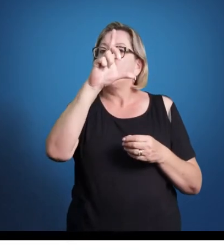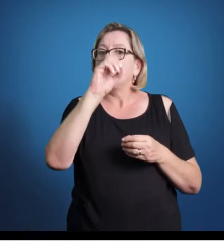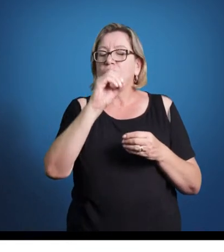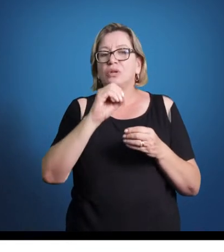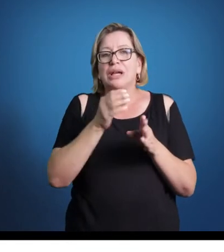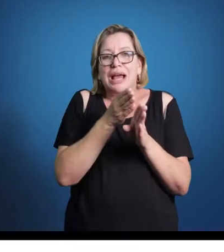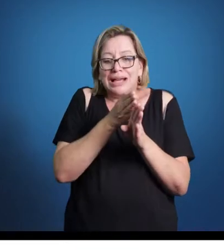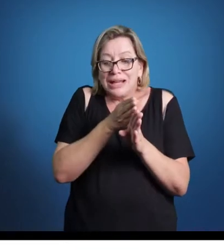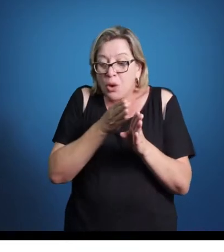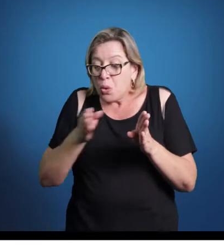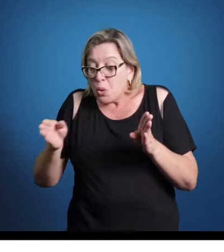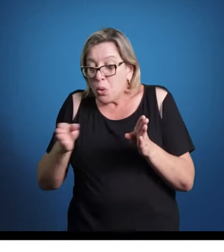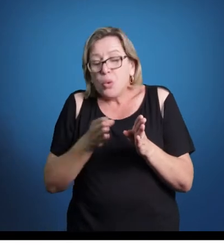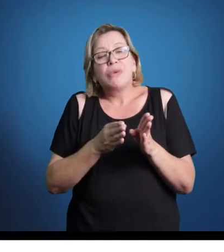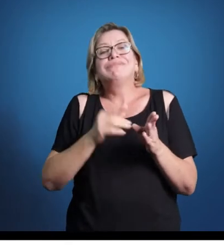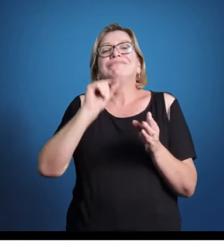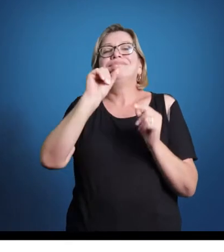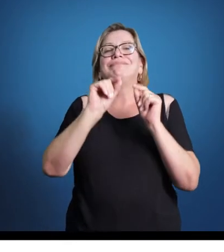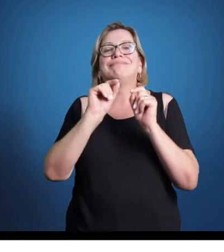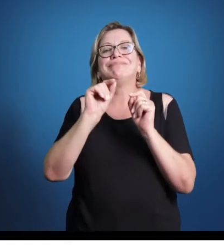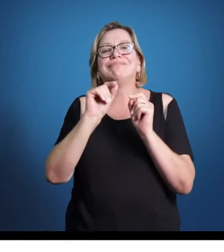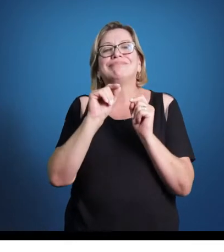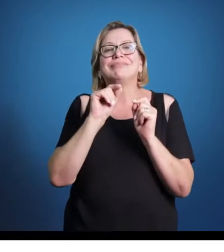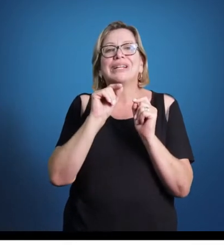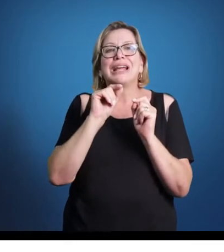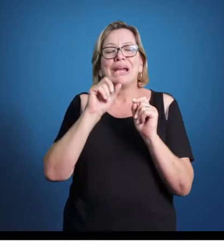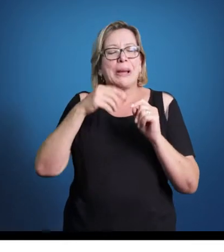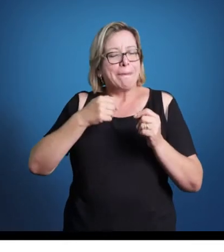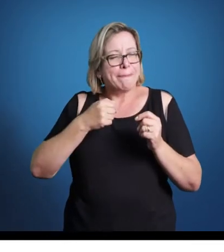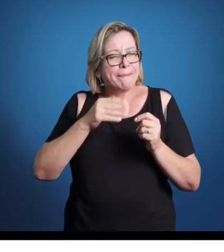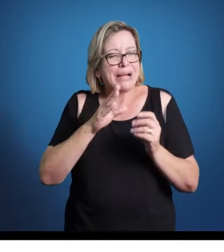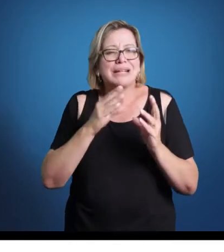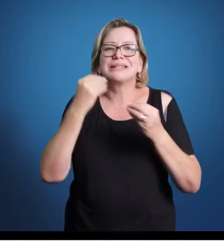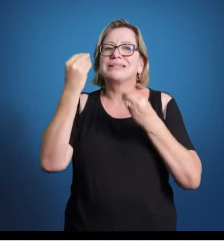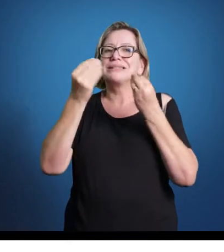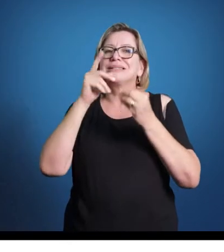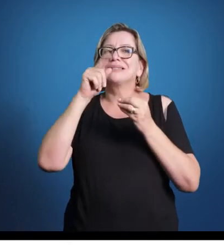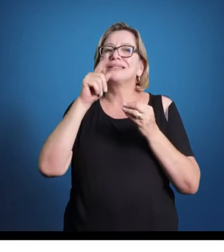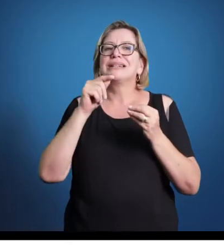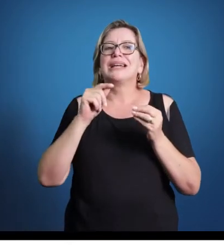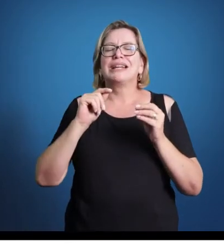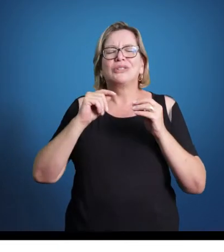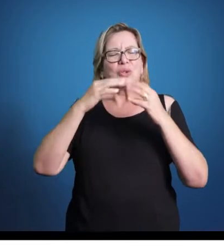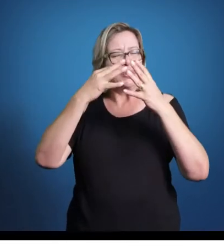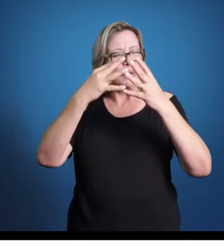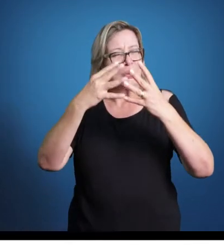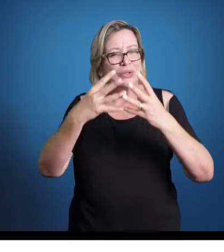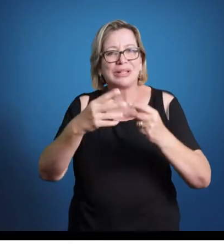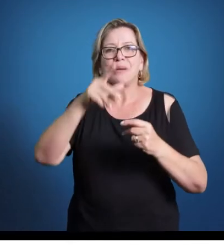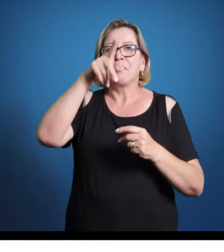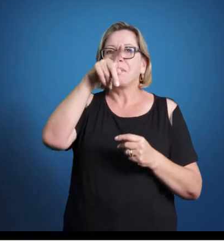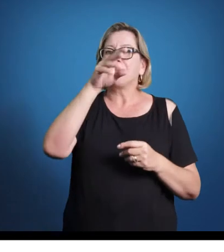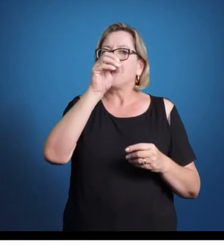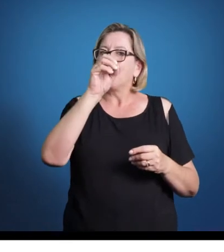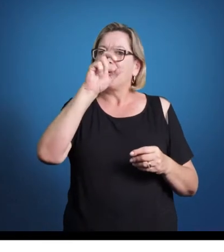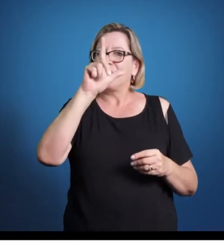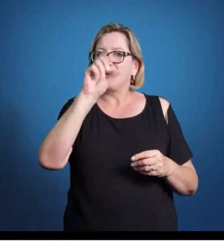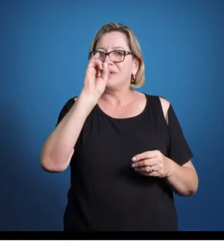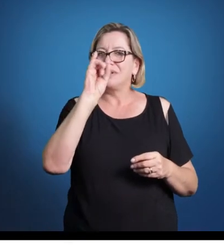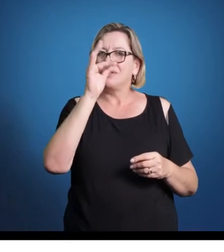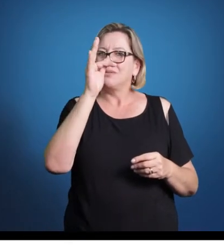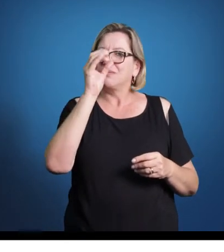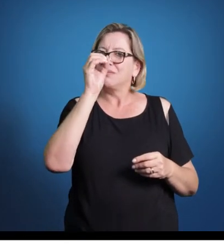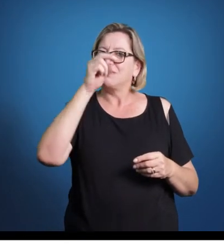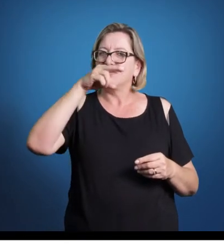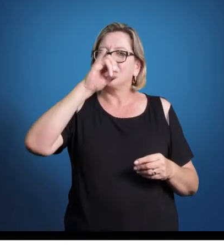música renascentista é predominantemente, talvez, totalmente polifônica. Qualquer obra